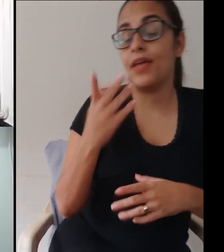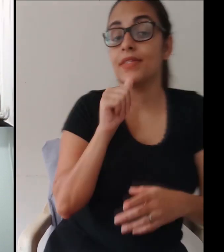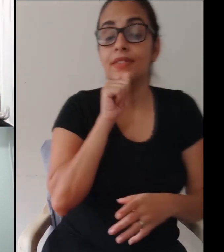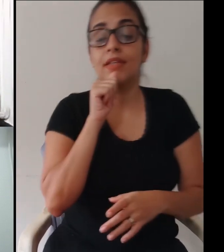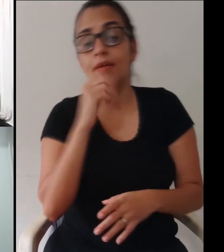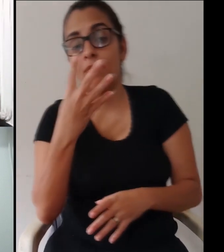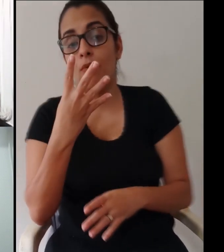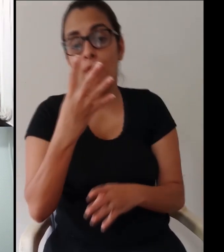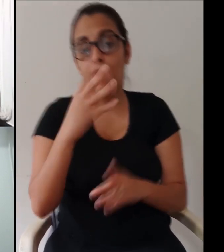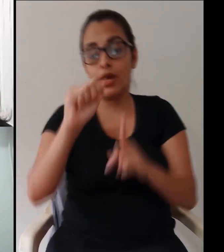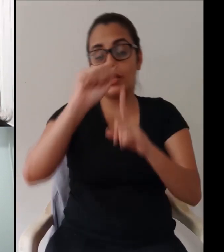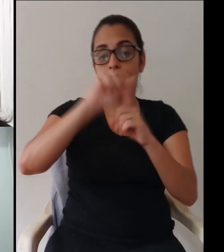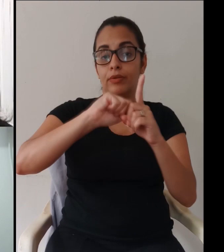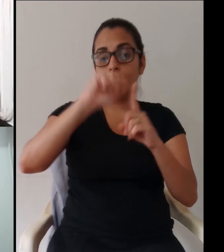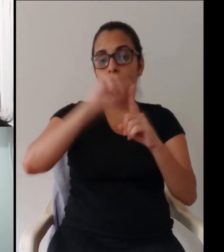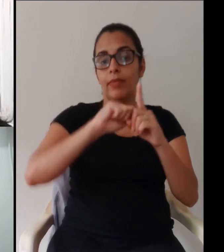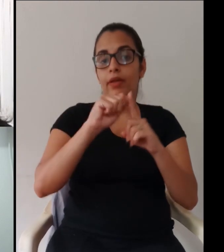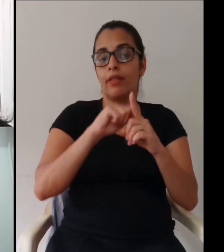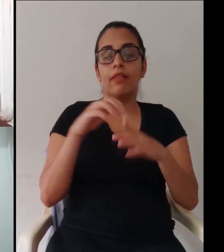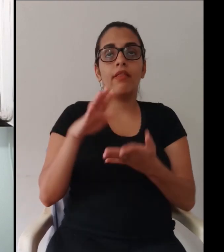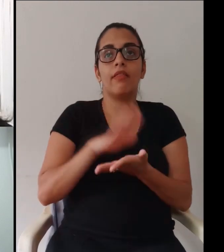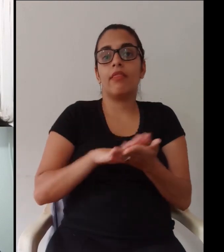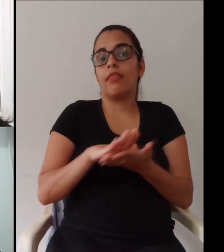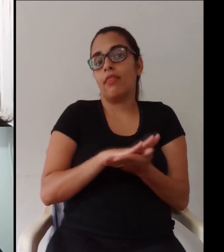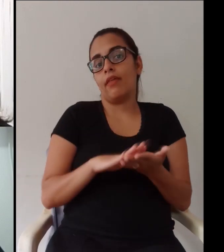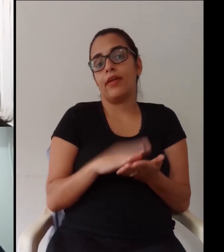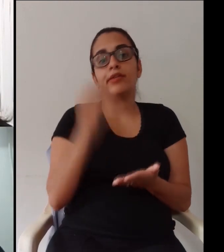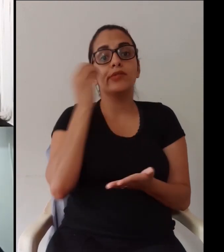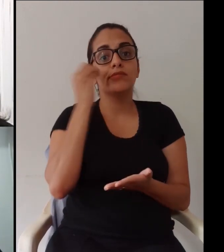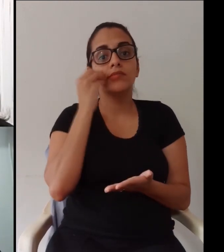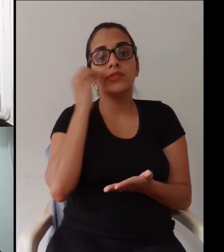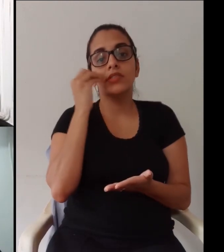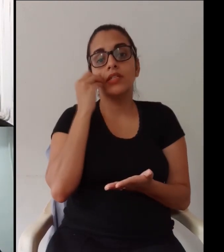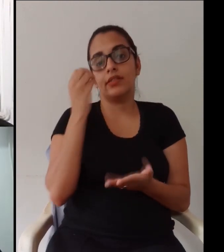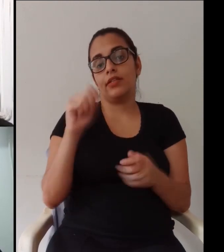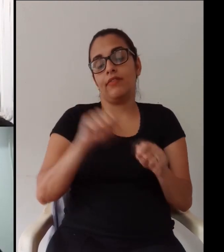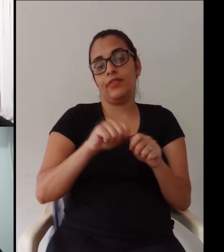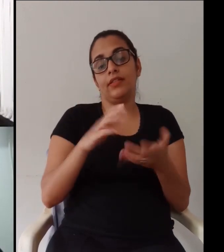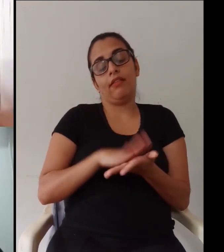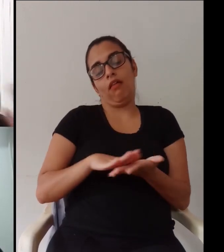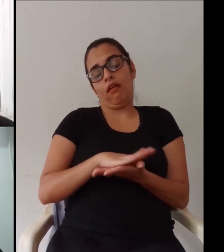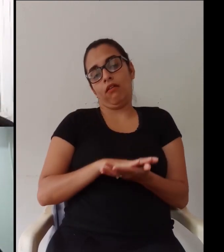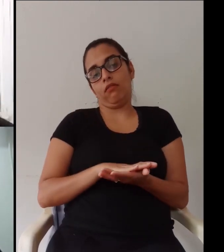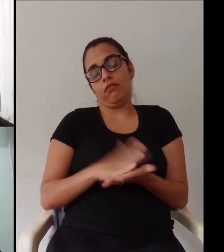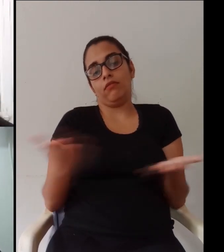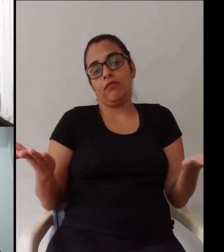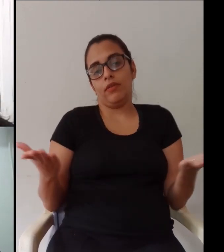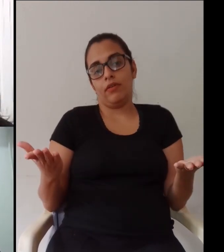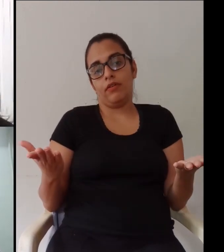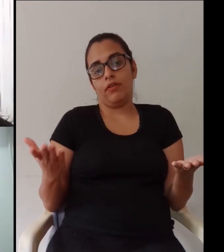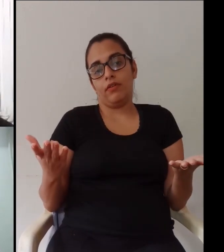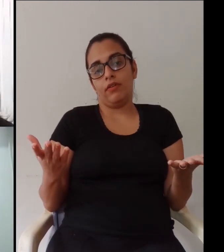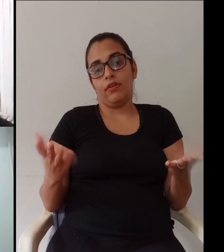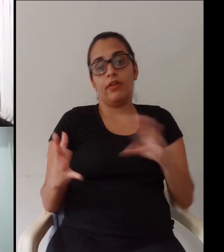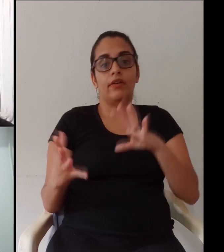a gente não sabe quanto tempo isso vai durar então imagina se a gente ficar quatro meses sem